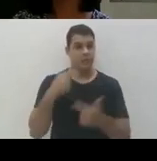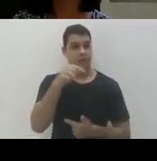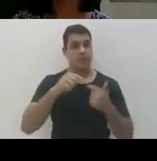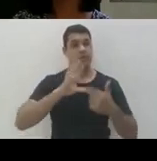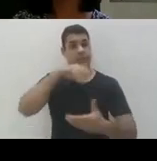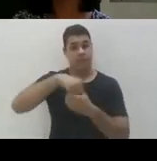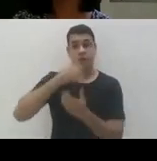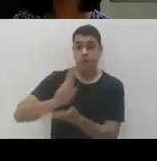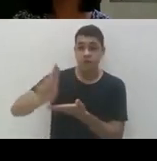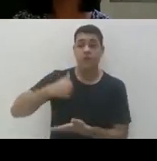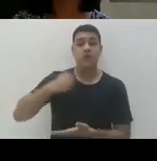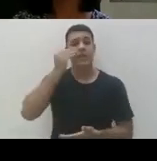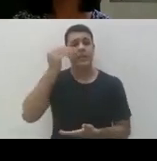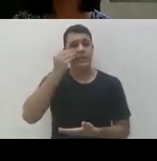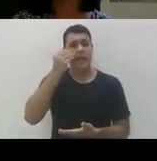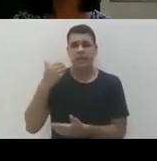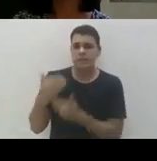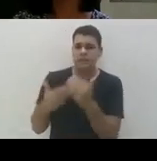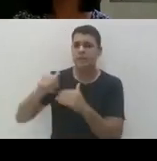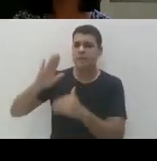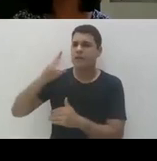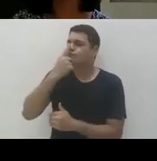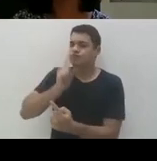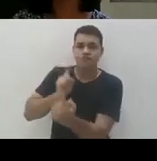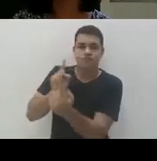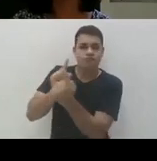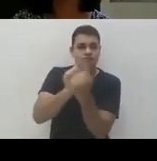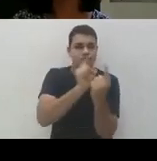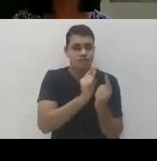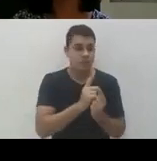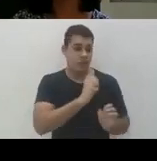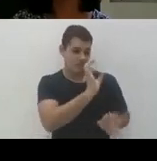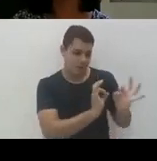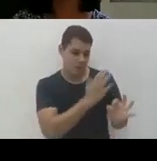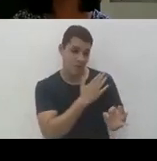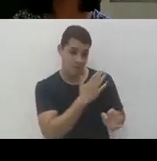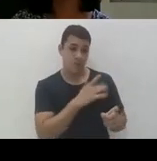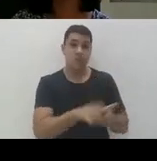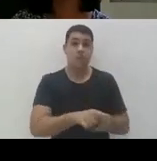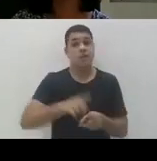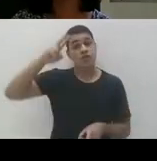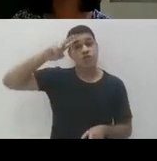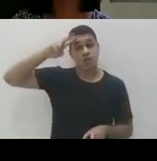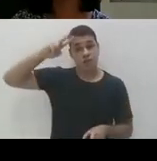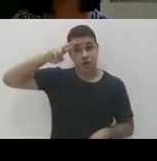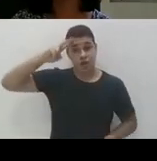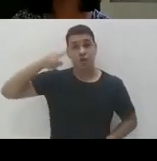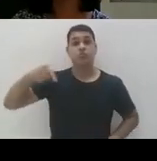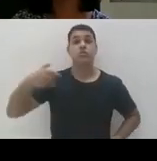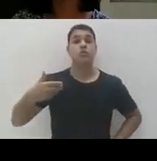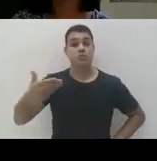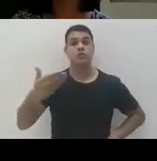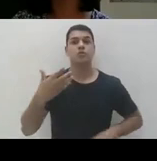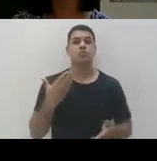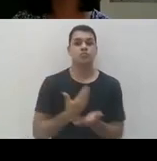tentado me aproximar de alguns programas, tenho muito no meu e também no de história que agora implementou as cotas, eu